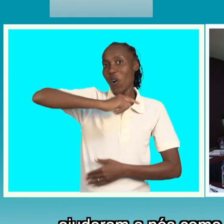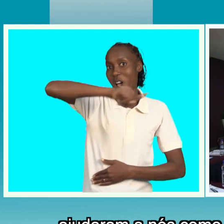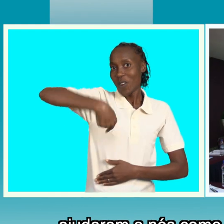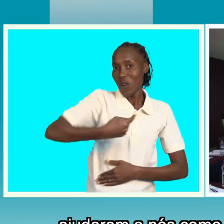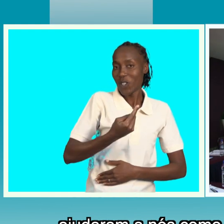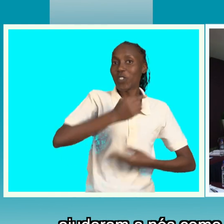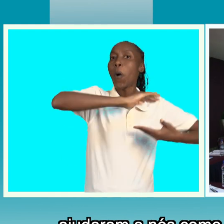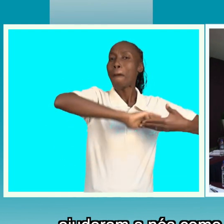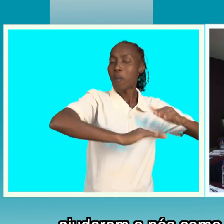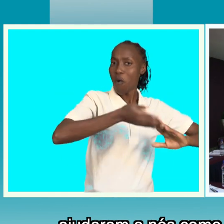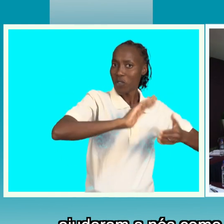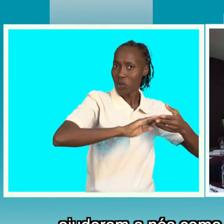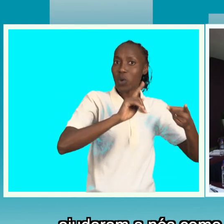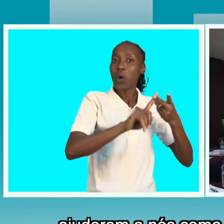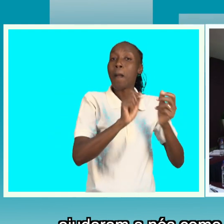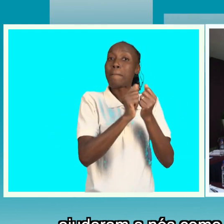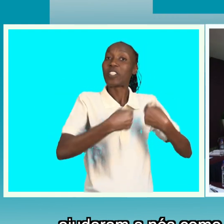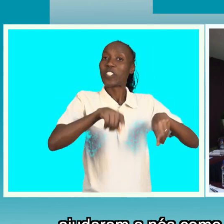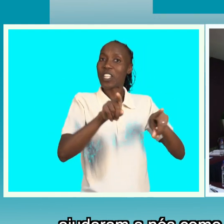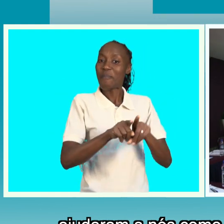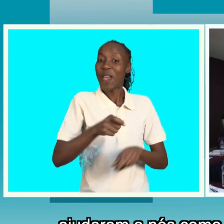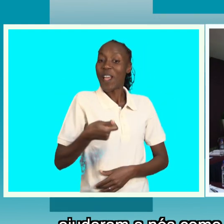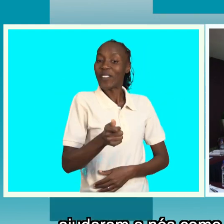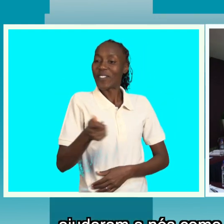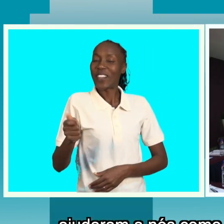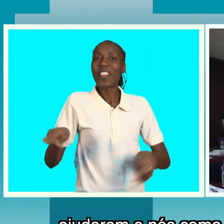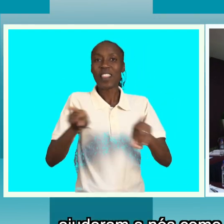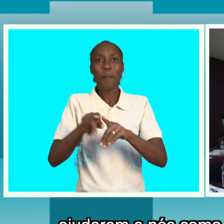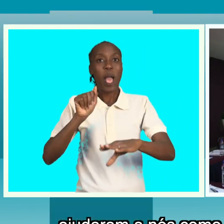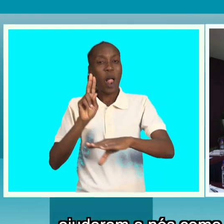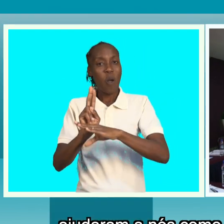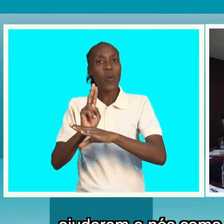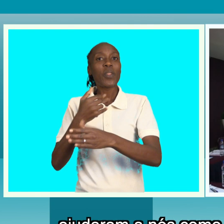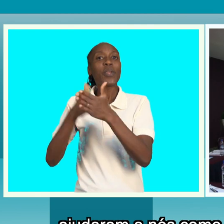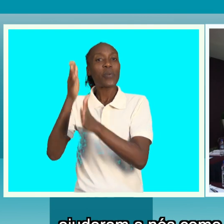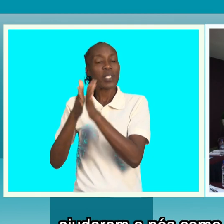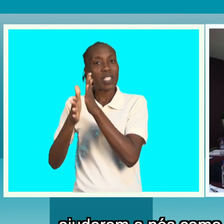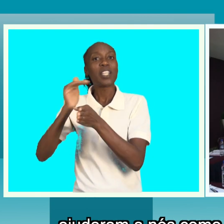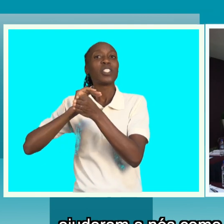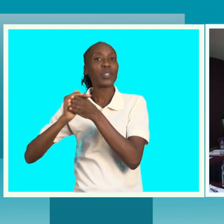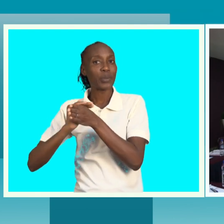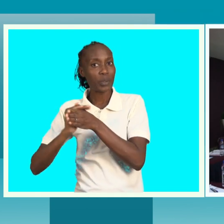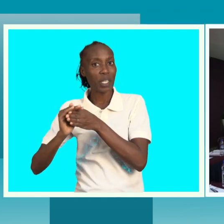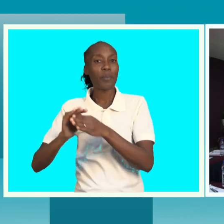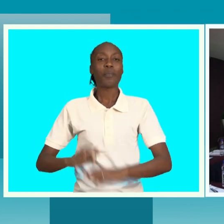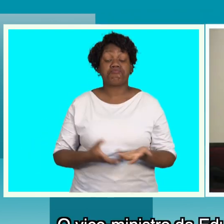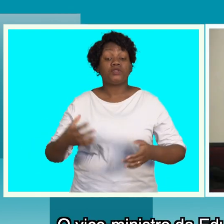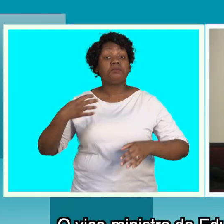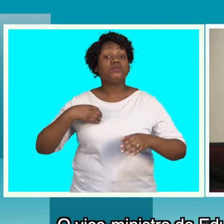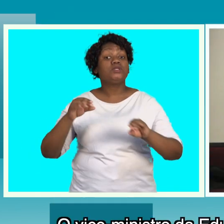a nós como professores, mas também aos próprios alunos que usam os sinais de língua de sinais. O vice-ministro da